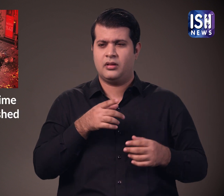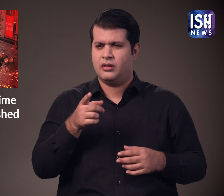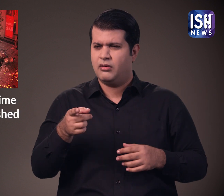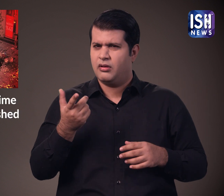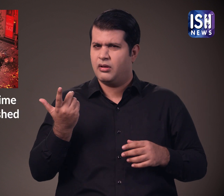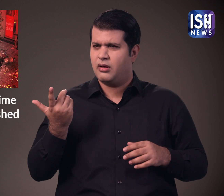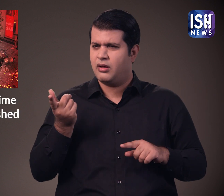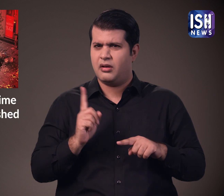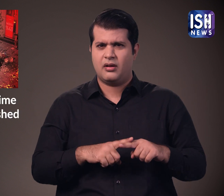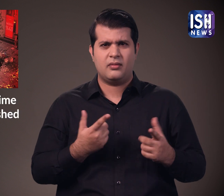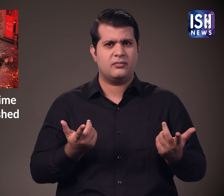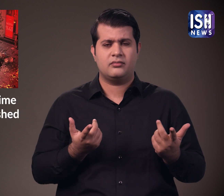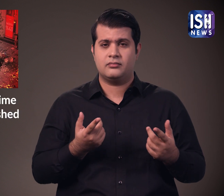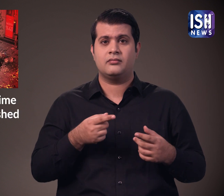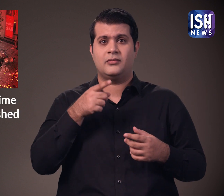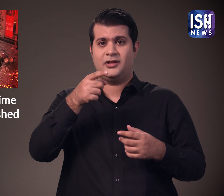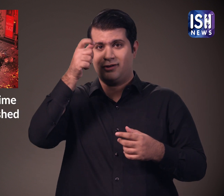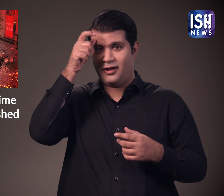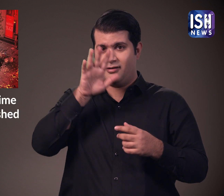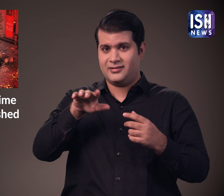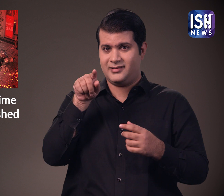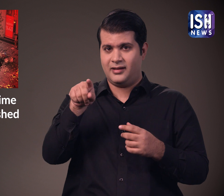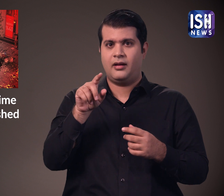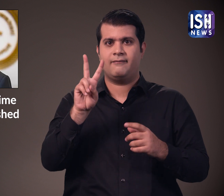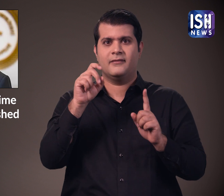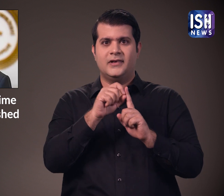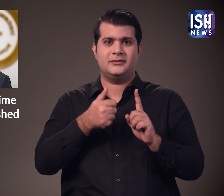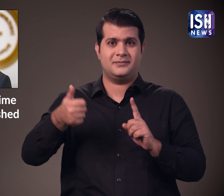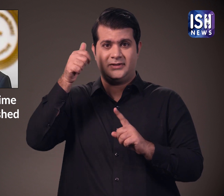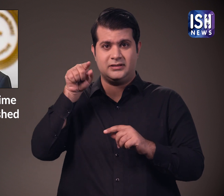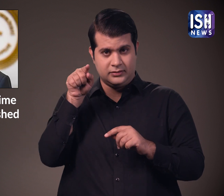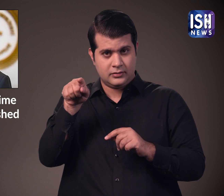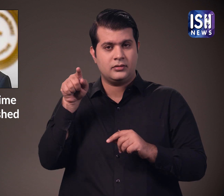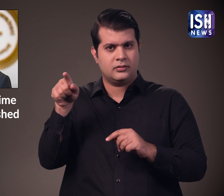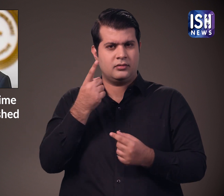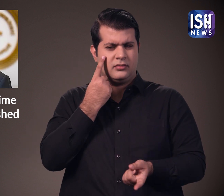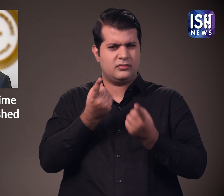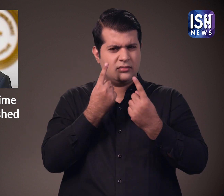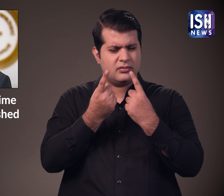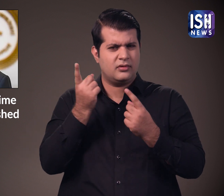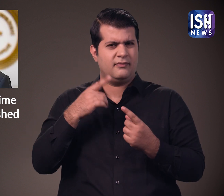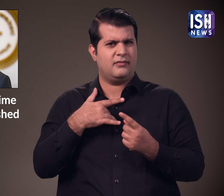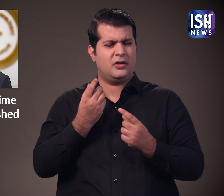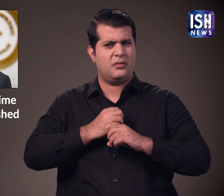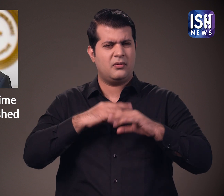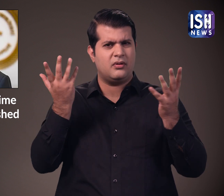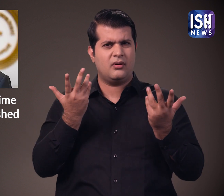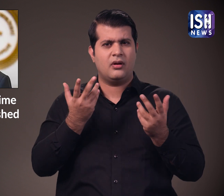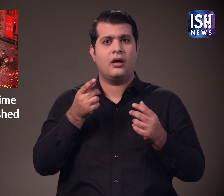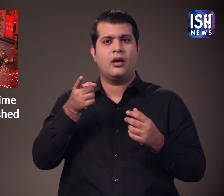गए। तूर्की के उपर आश्ट्रपती ने कहा कि हो सकता है कि यह कोई आत्मगाती